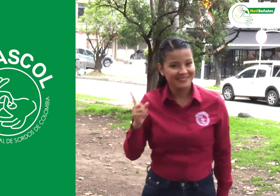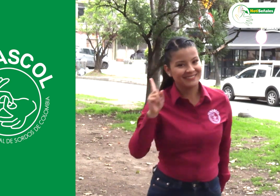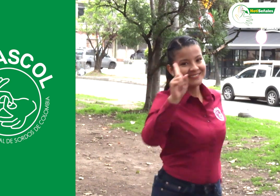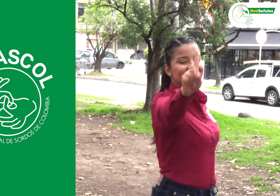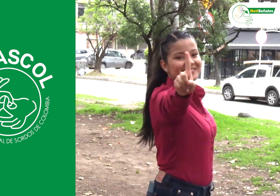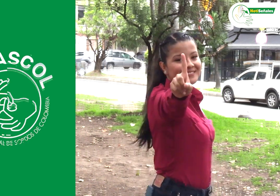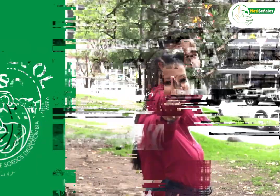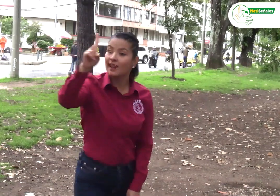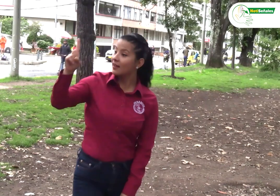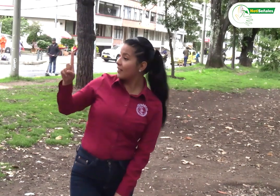Primero,